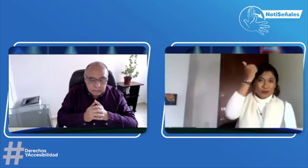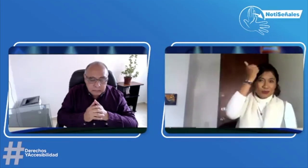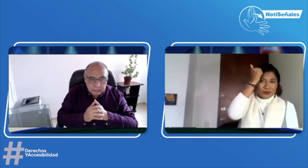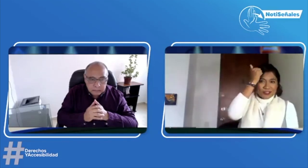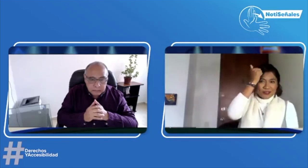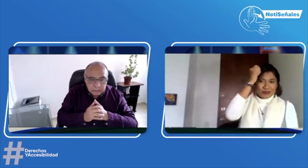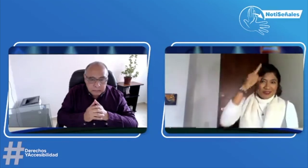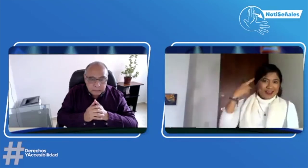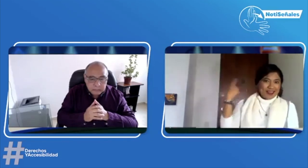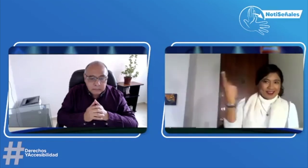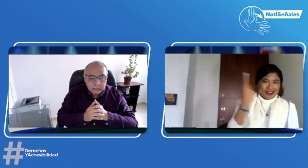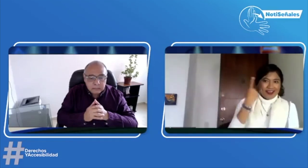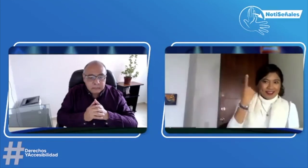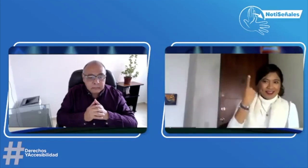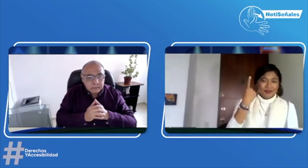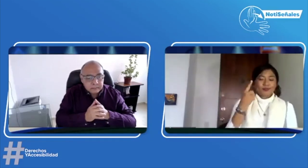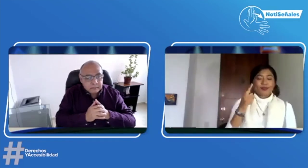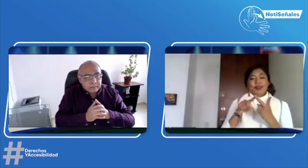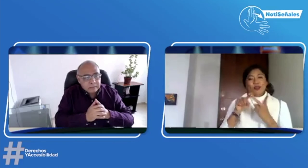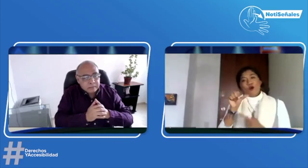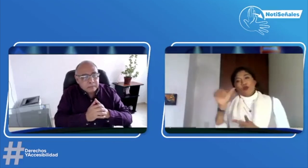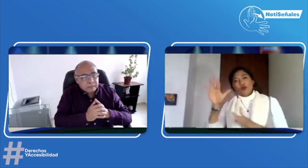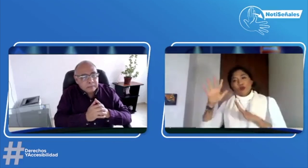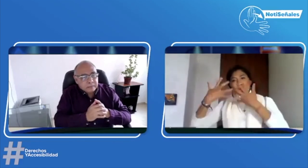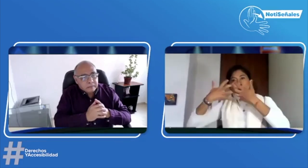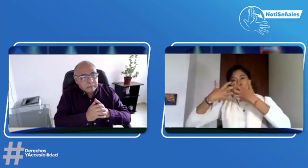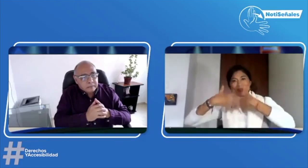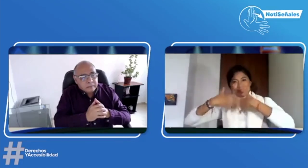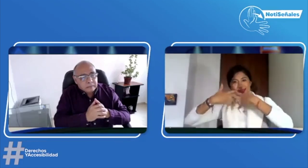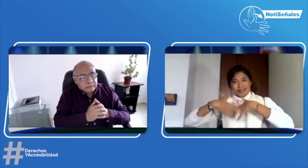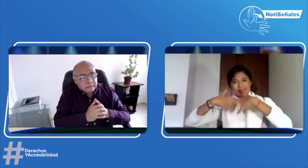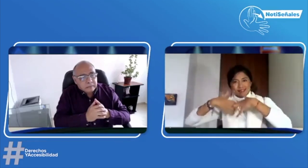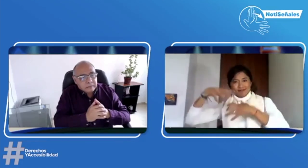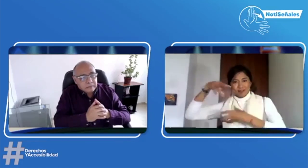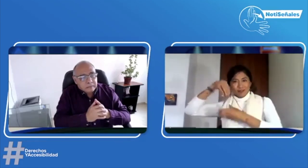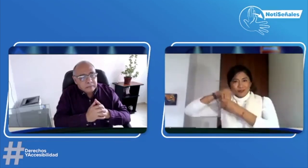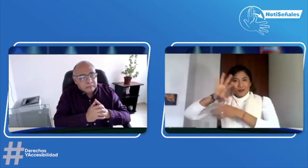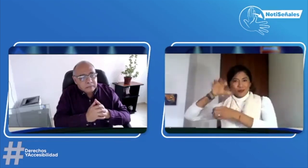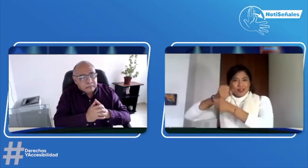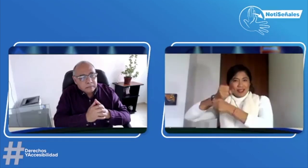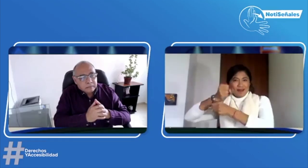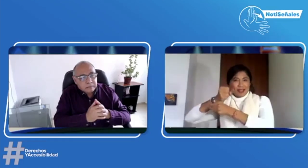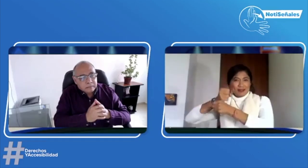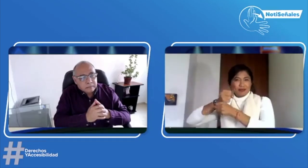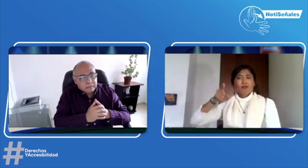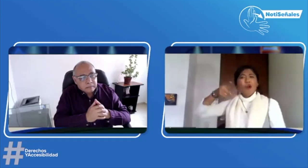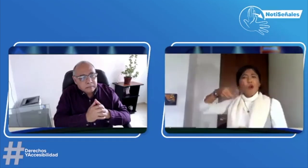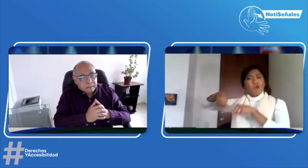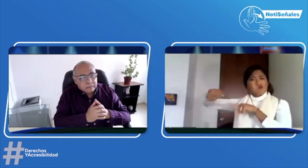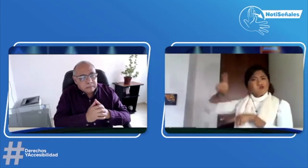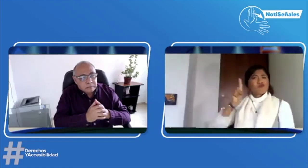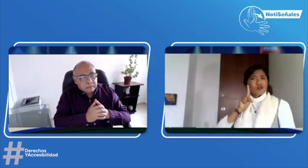distrito, que son maestros, o las empresas, que son empresas públicas.